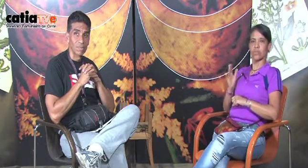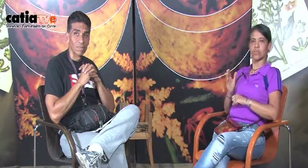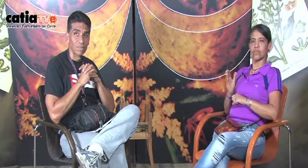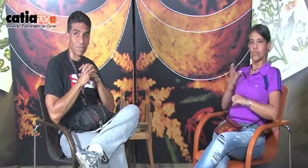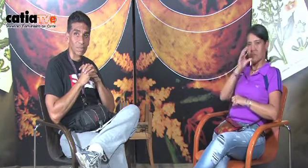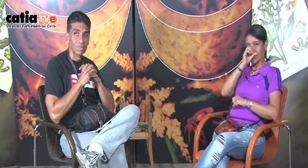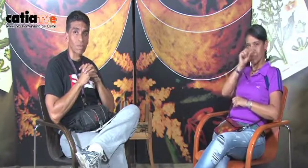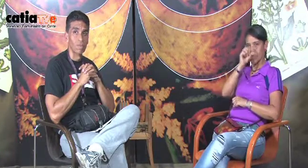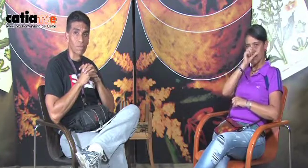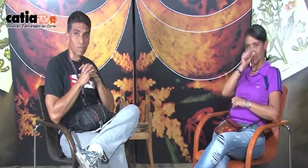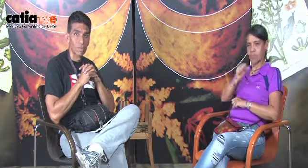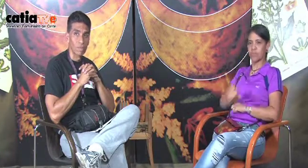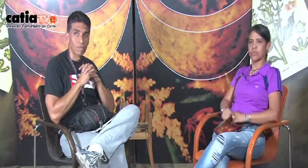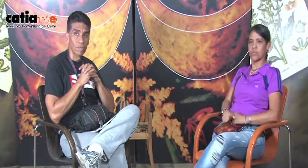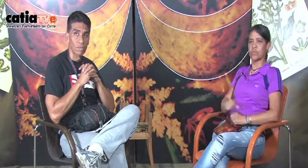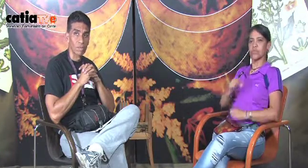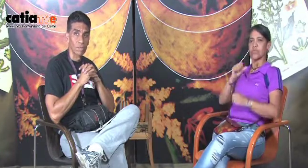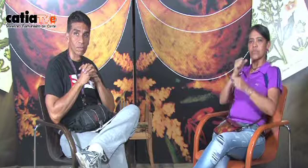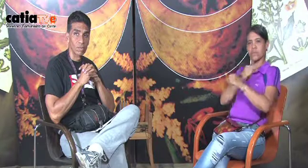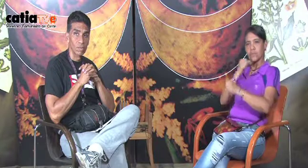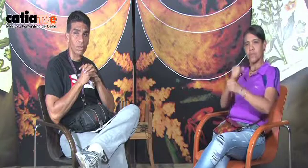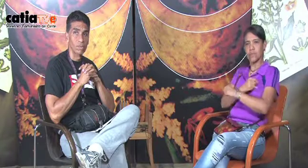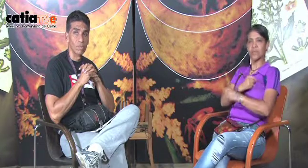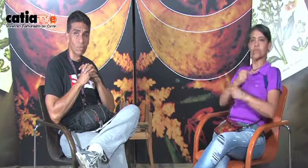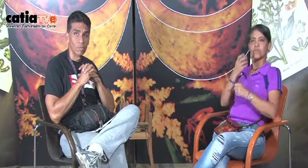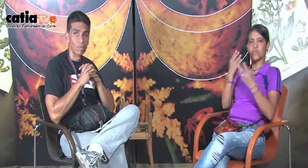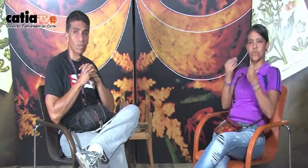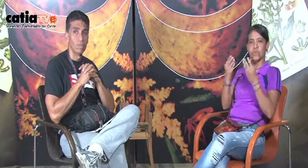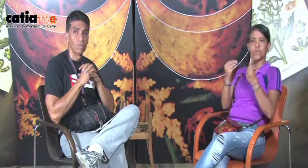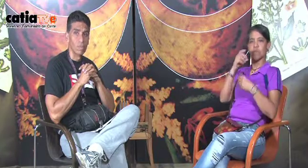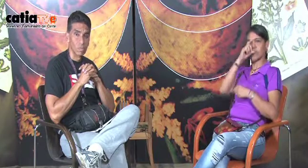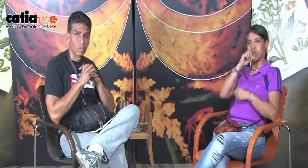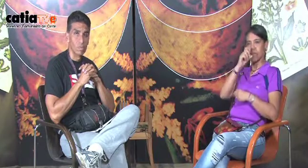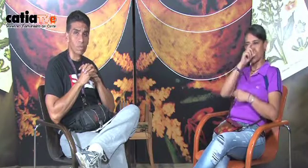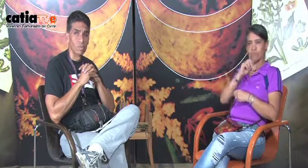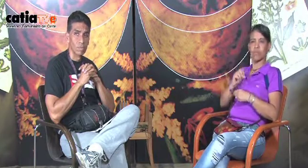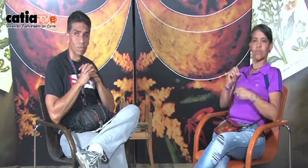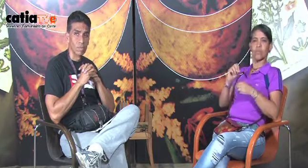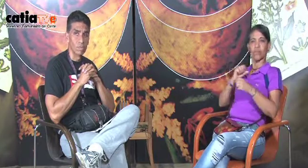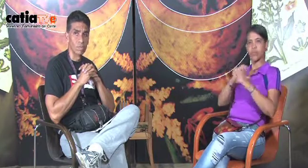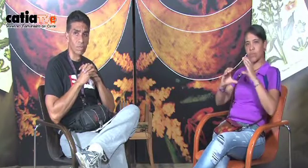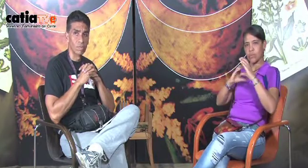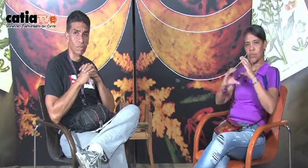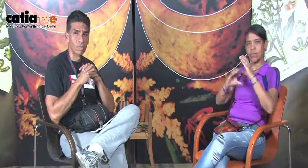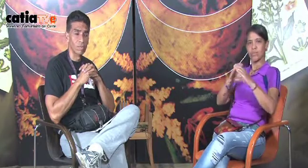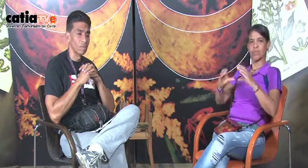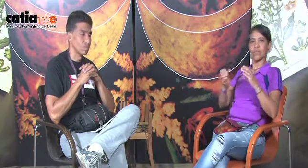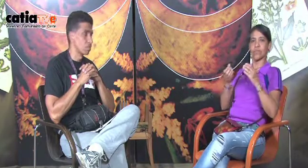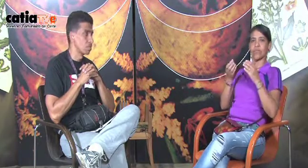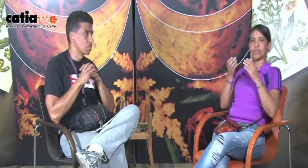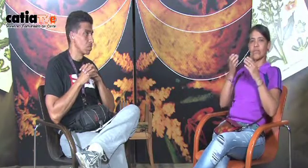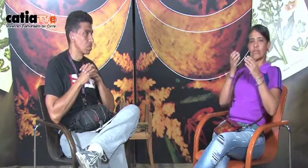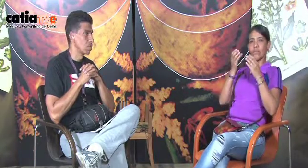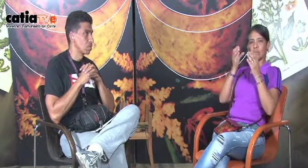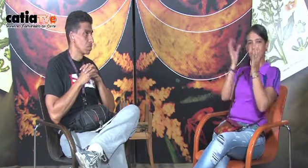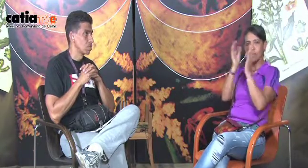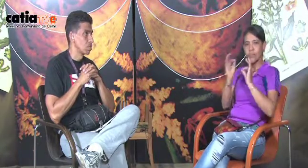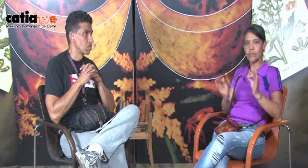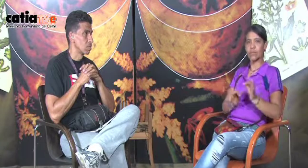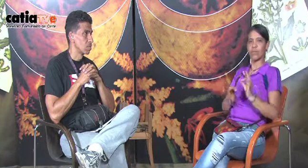Silvia ha trabajado mucho este año por la comunicación y la formación de los